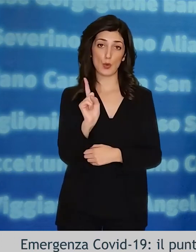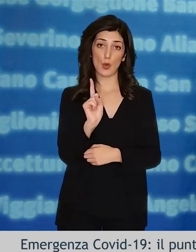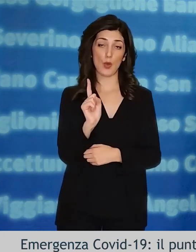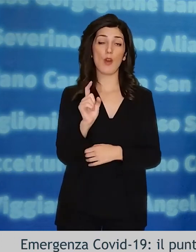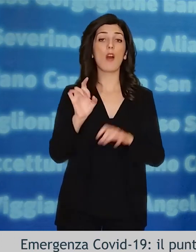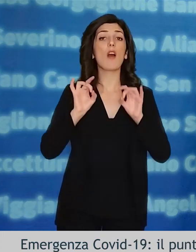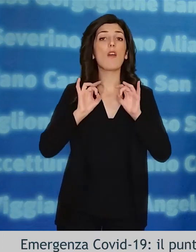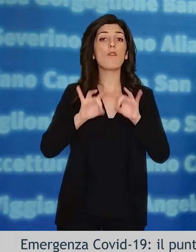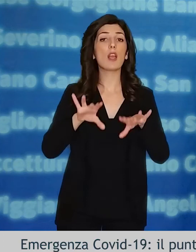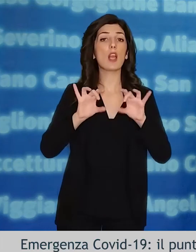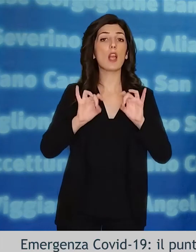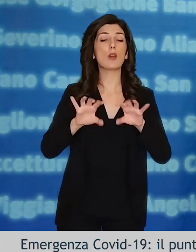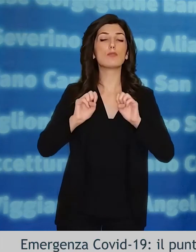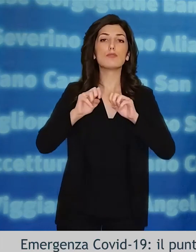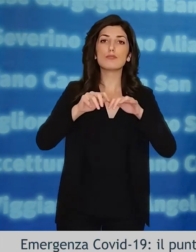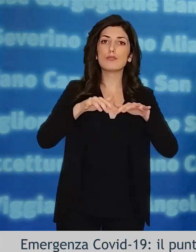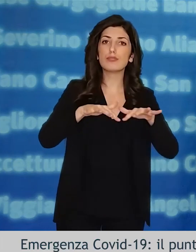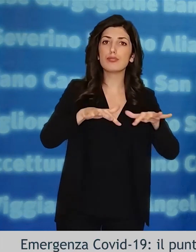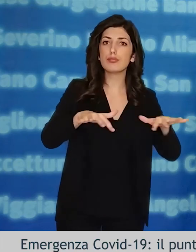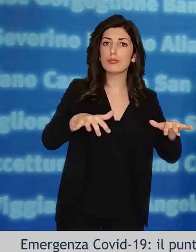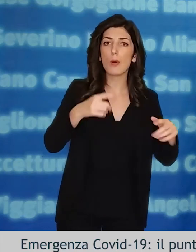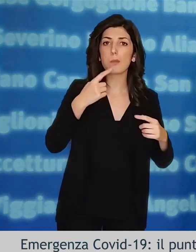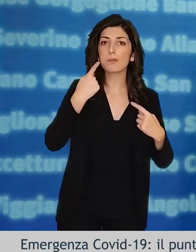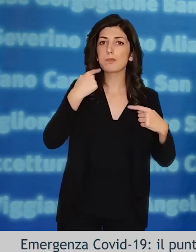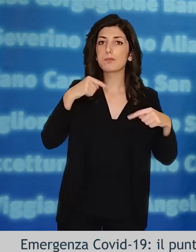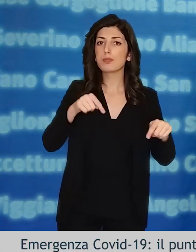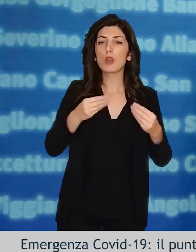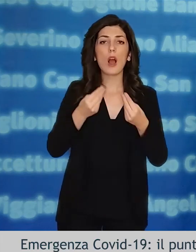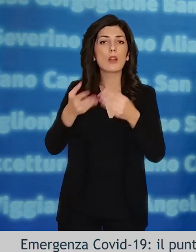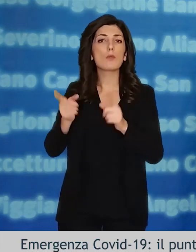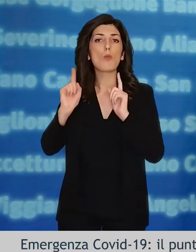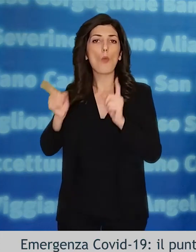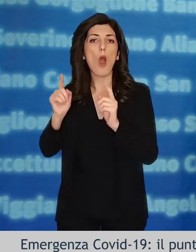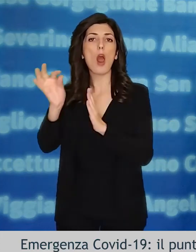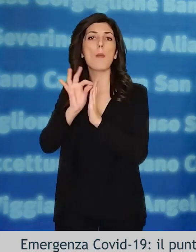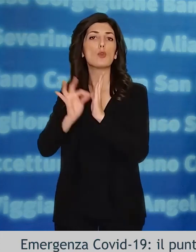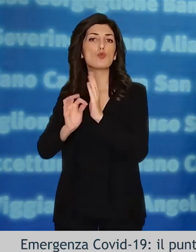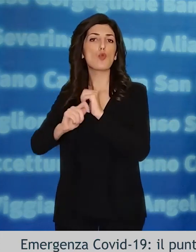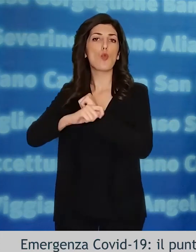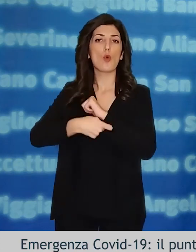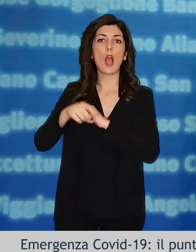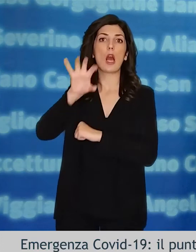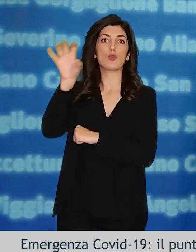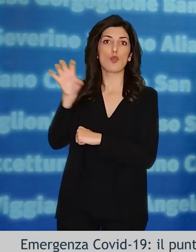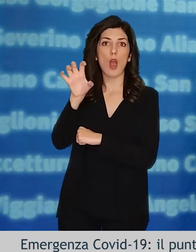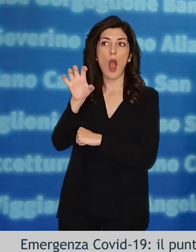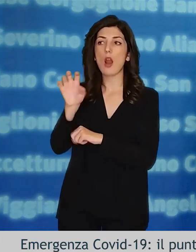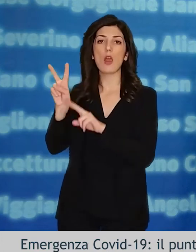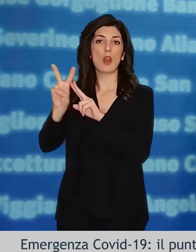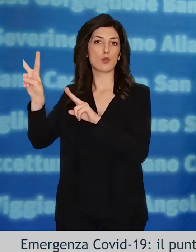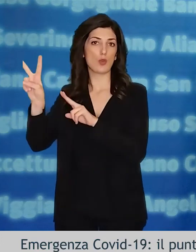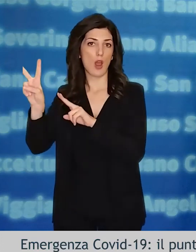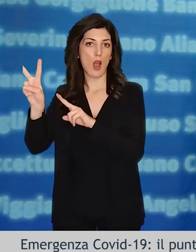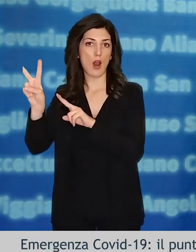La velocità di progressione dell'infezione ha quindi costretto ad avviare misure di mitigazione